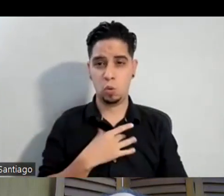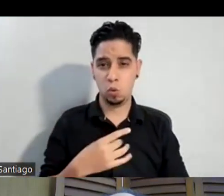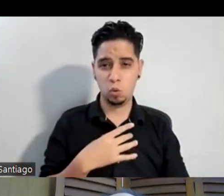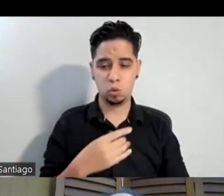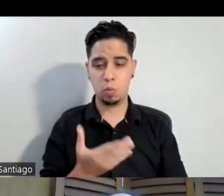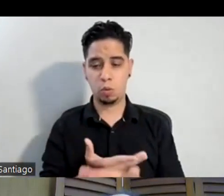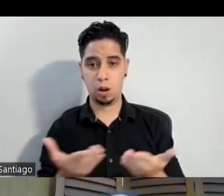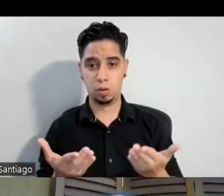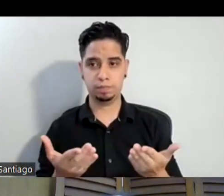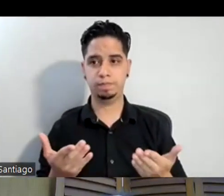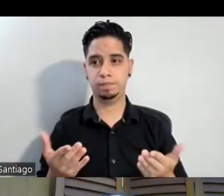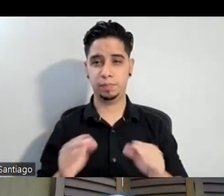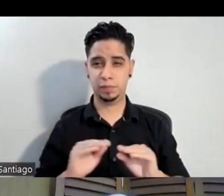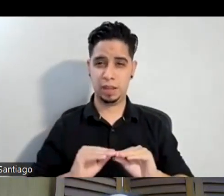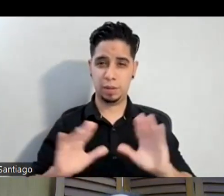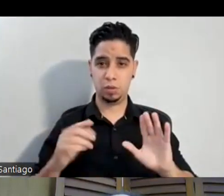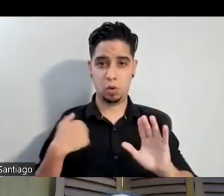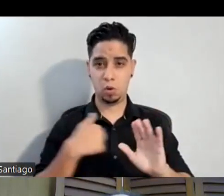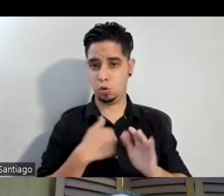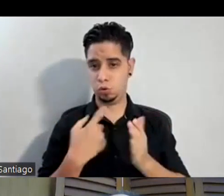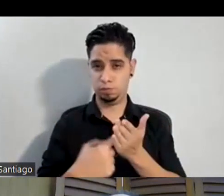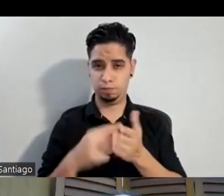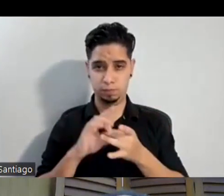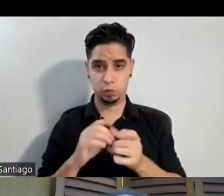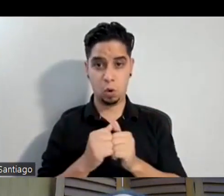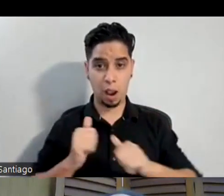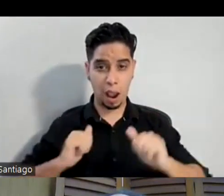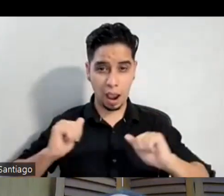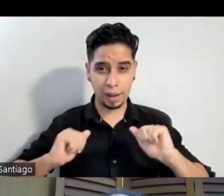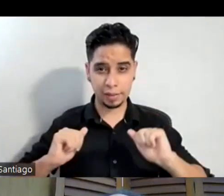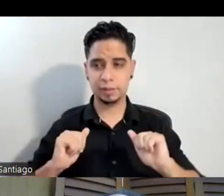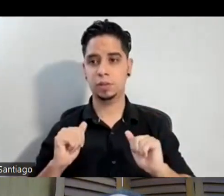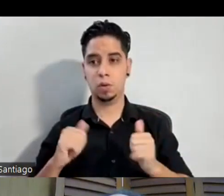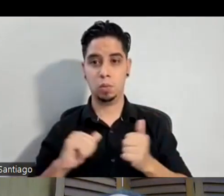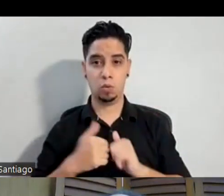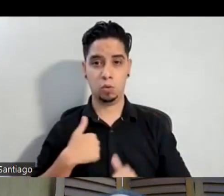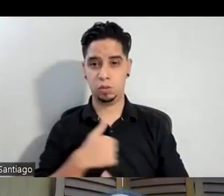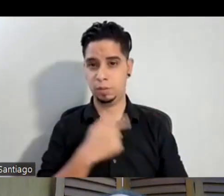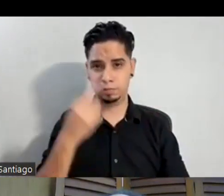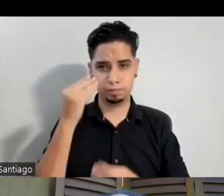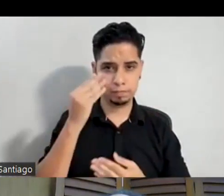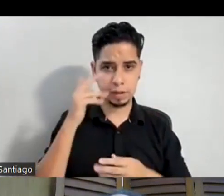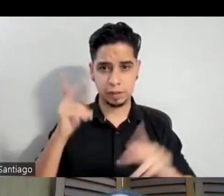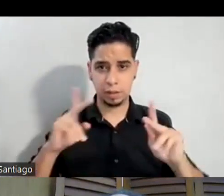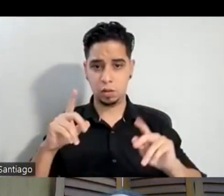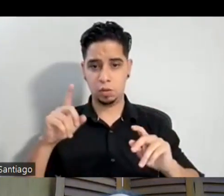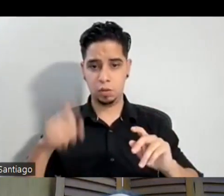obviamente nosotros hablamos siempre para el arte ¿no? porque yo como siempre digo a todo el mundo pienso que este planeta lo que necesita son más artistas